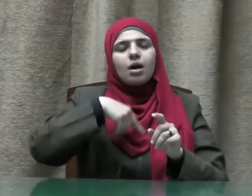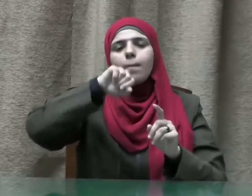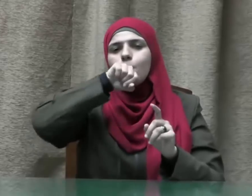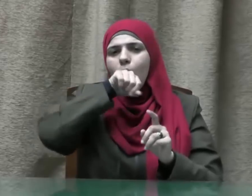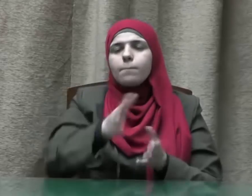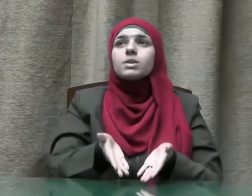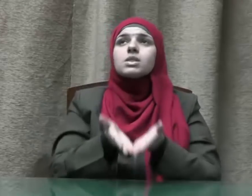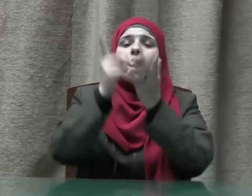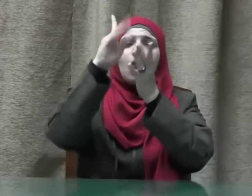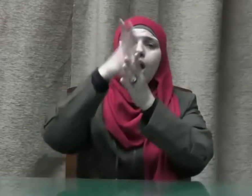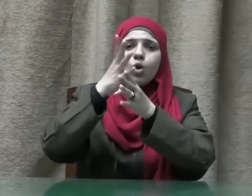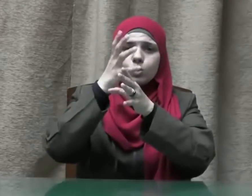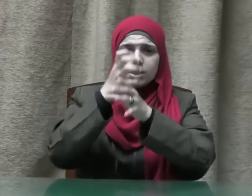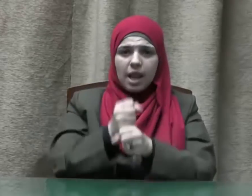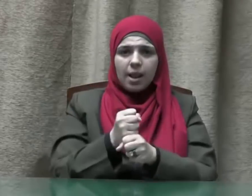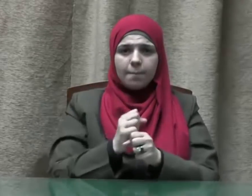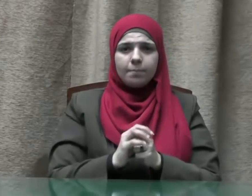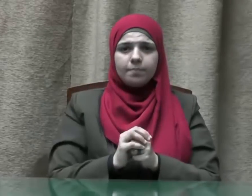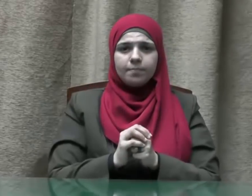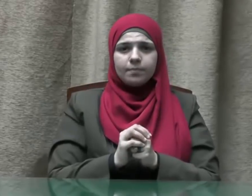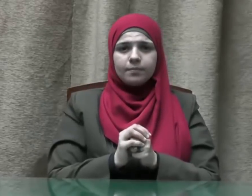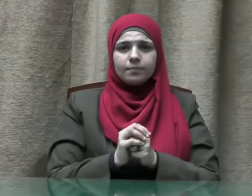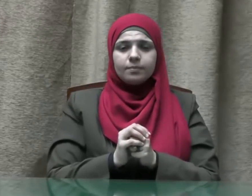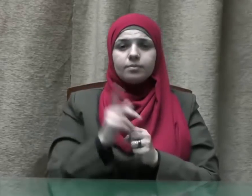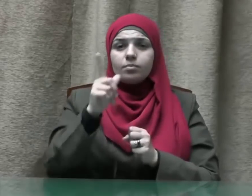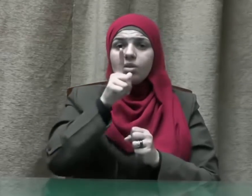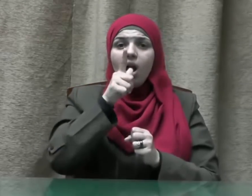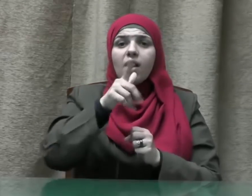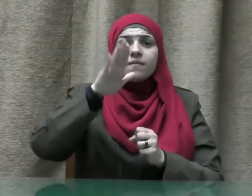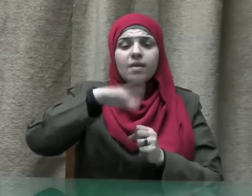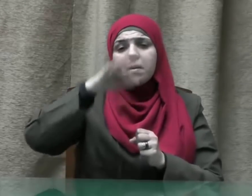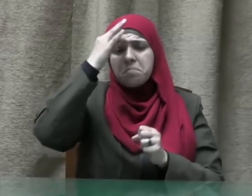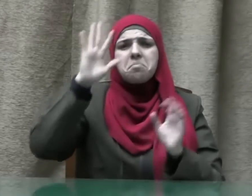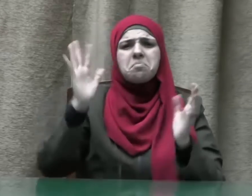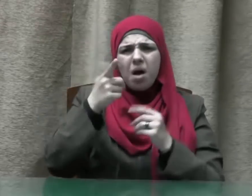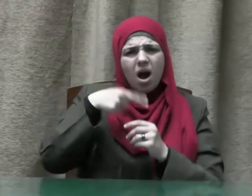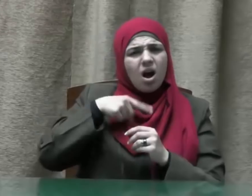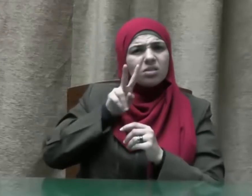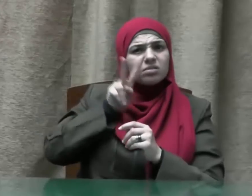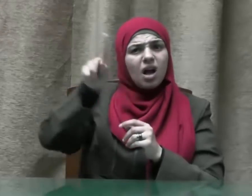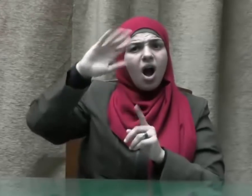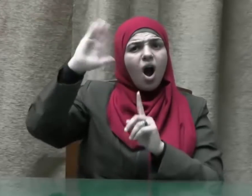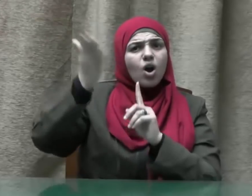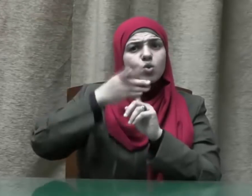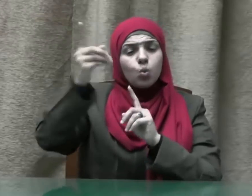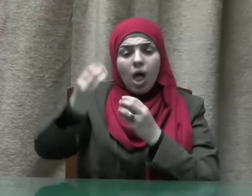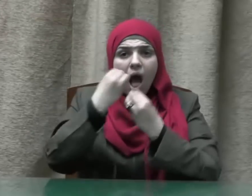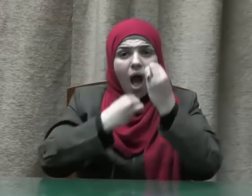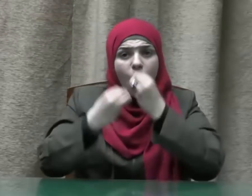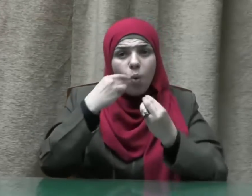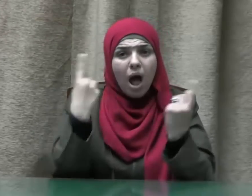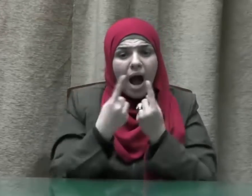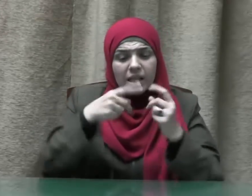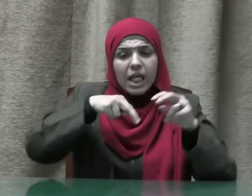الله عليه وسلم وقالوا ما لهذا الرسول يأكل الطعام ويمشي في الأسواق